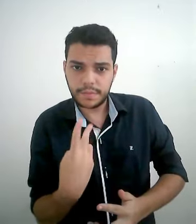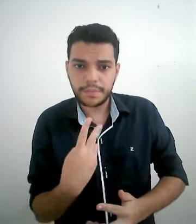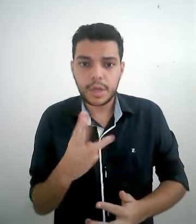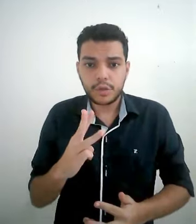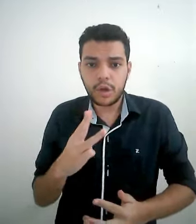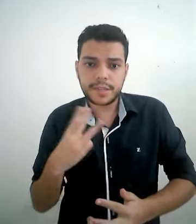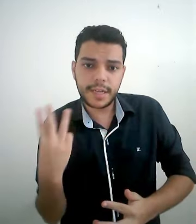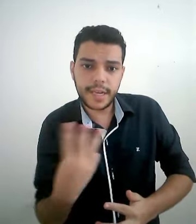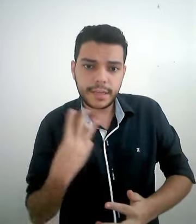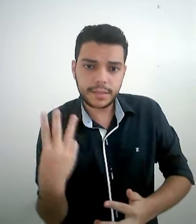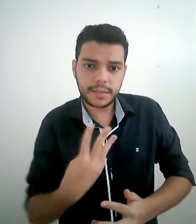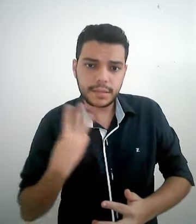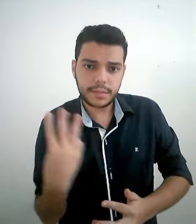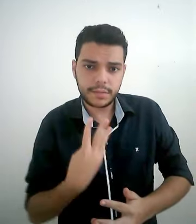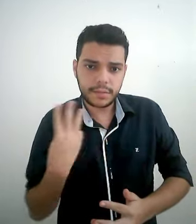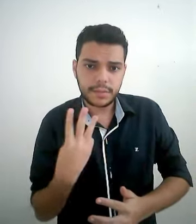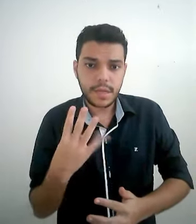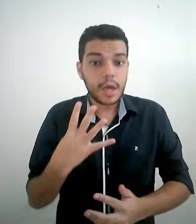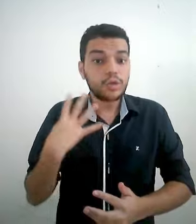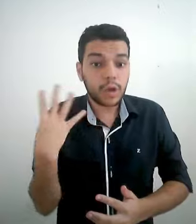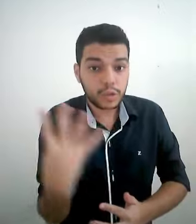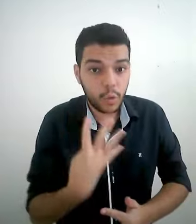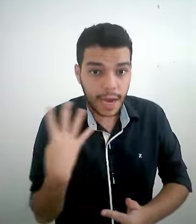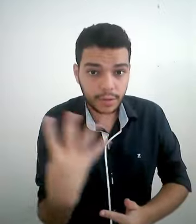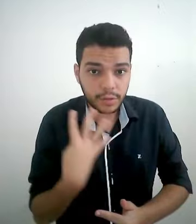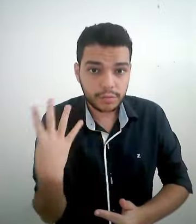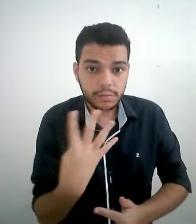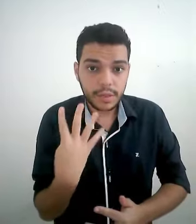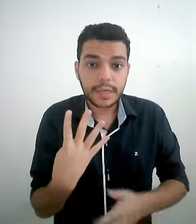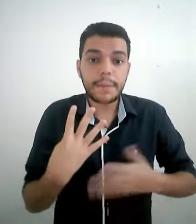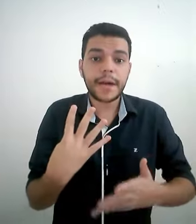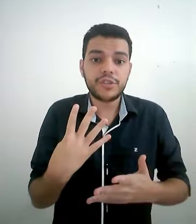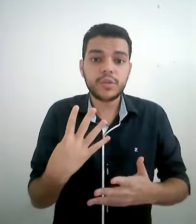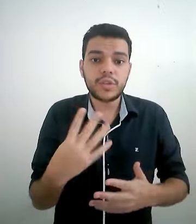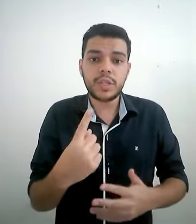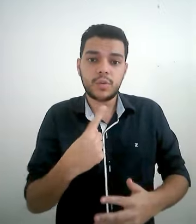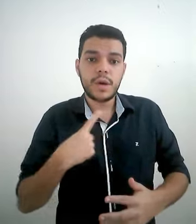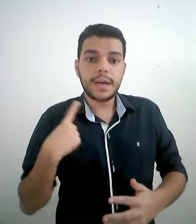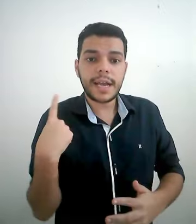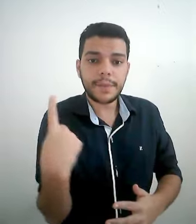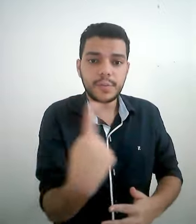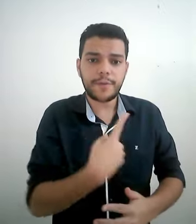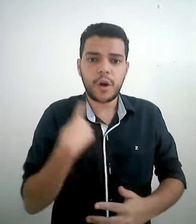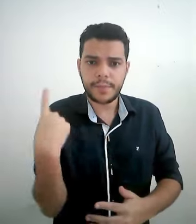nós três, nós quatro e a partir do cinco ganha a mesma forma.